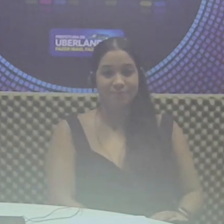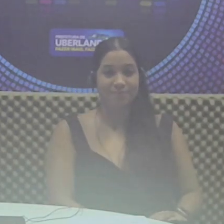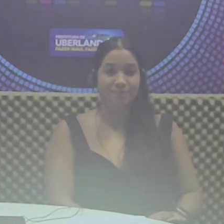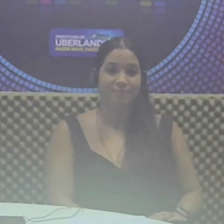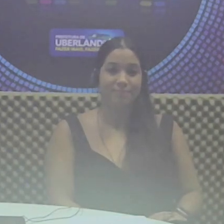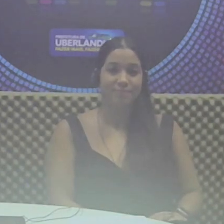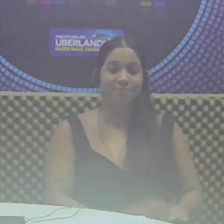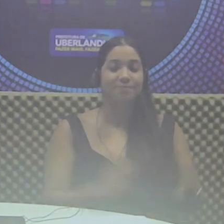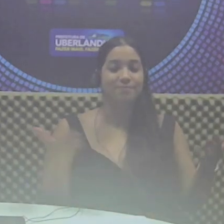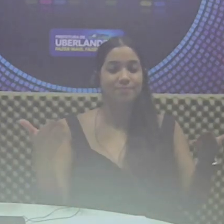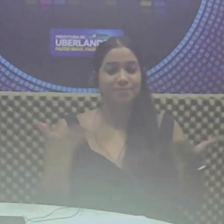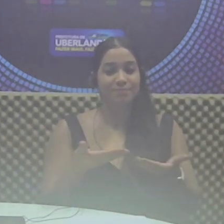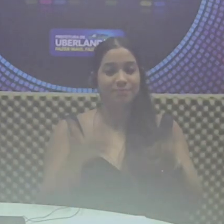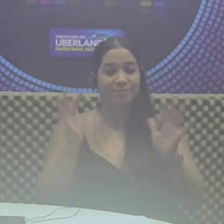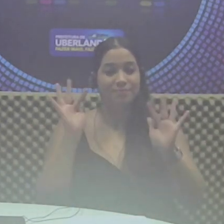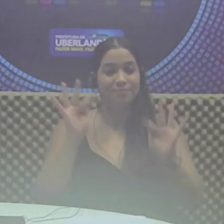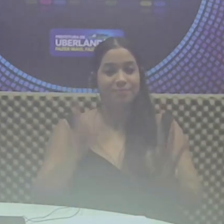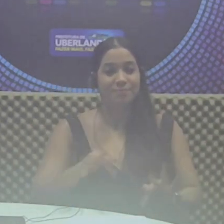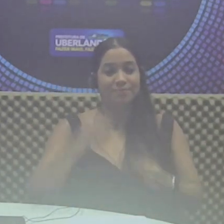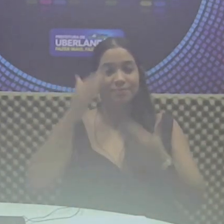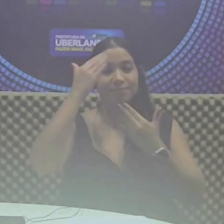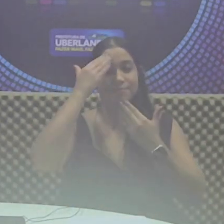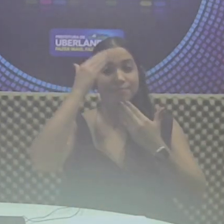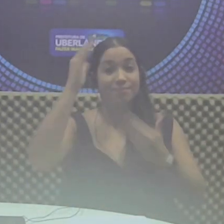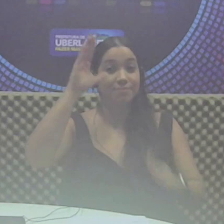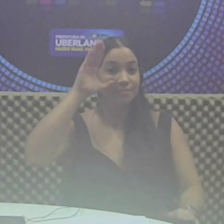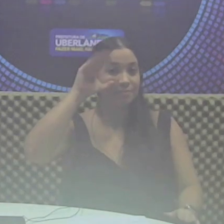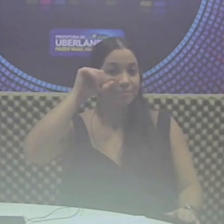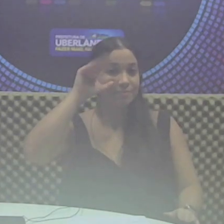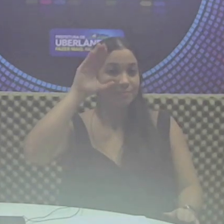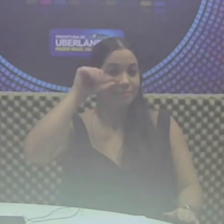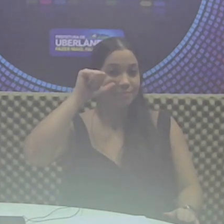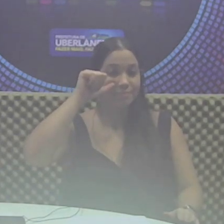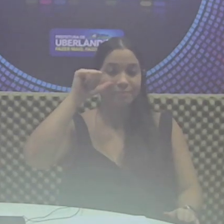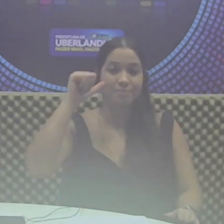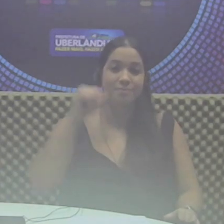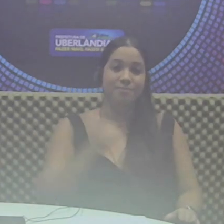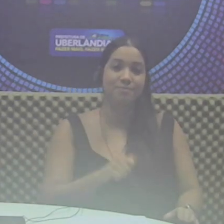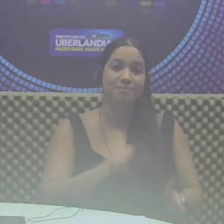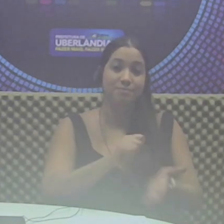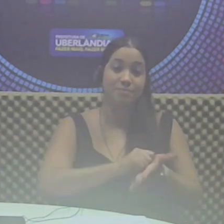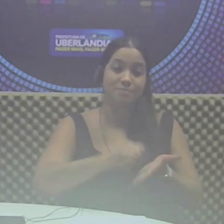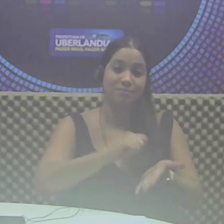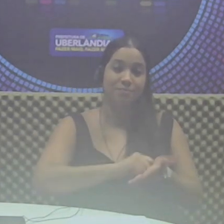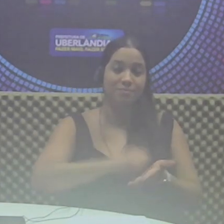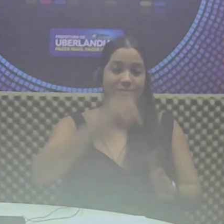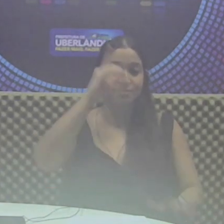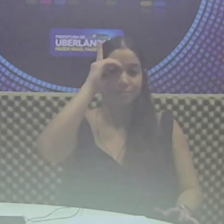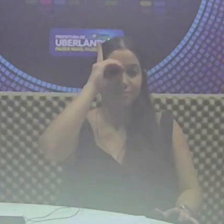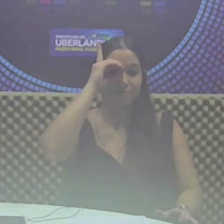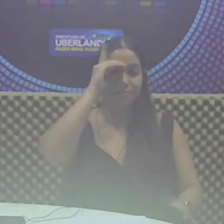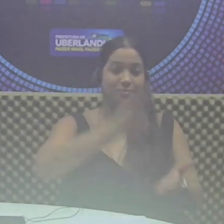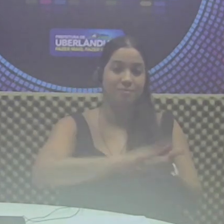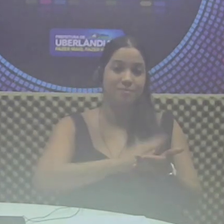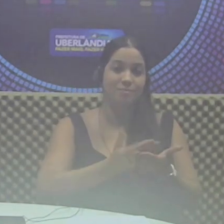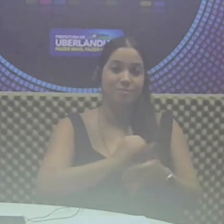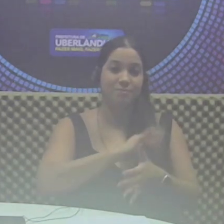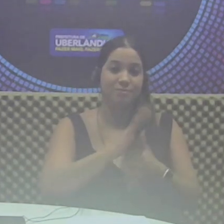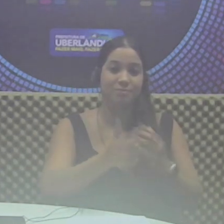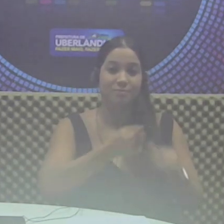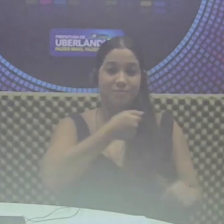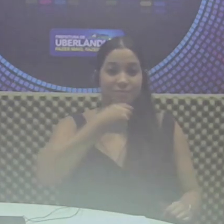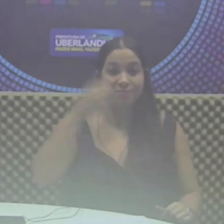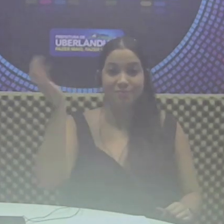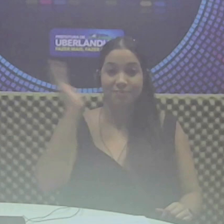A edição de hoje fica por aqui. Obrigada pela sua audiência. Edição, Daniela Aires. Tradução em